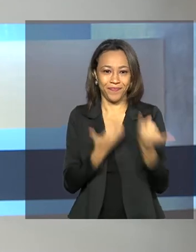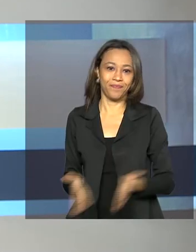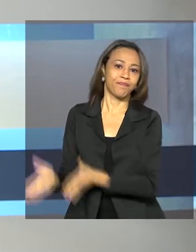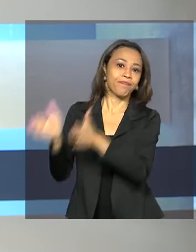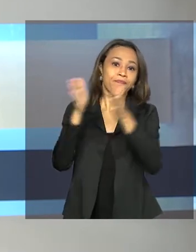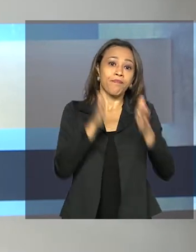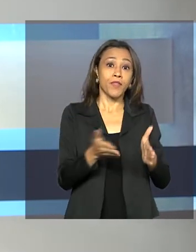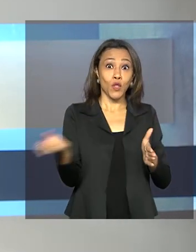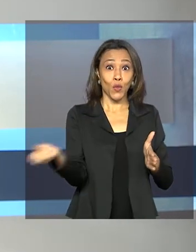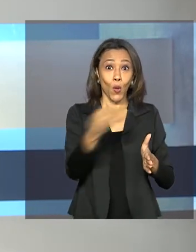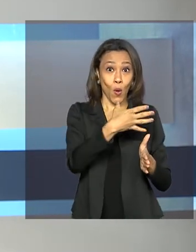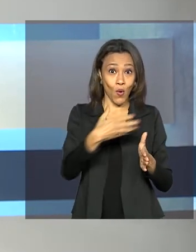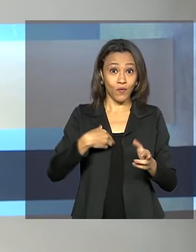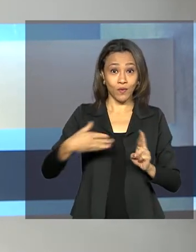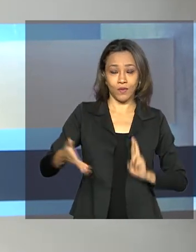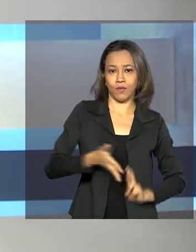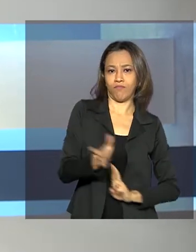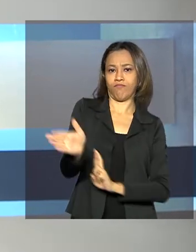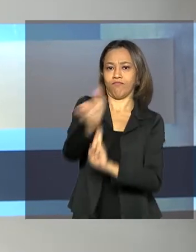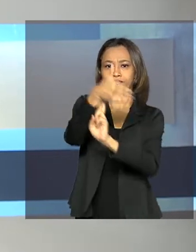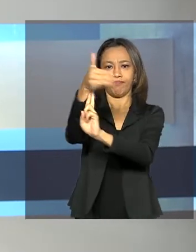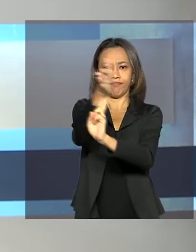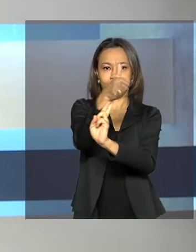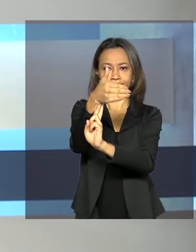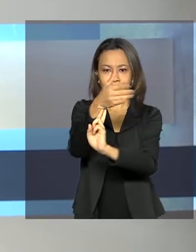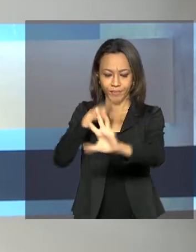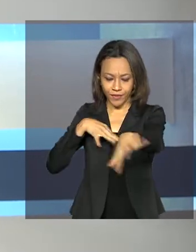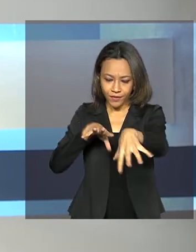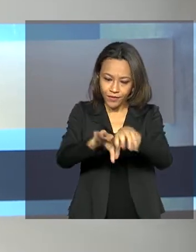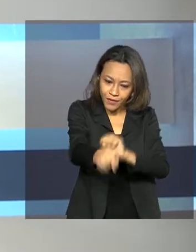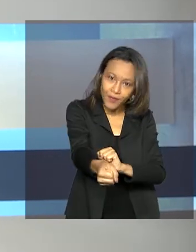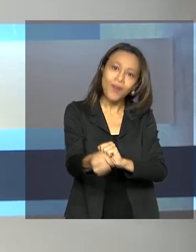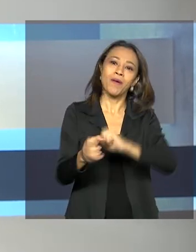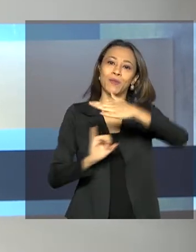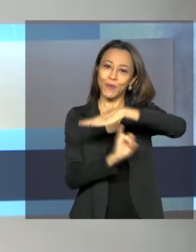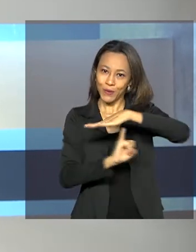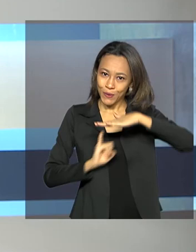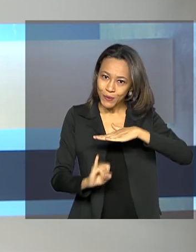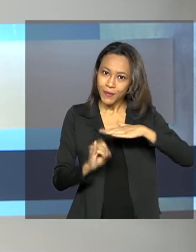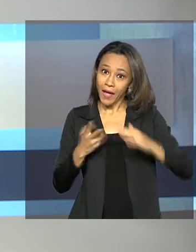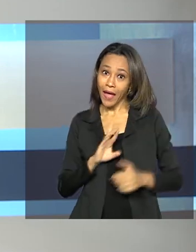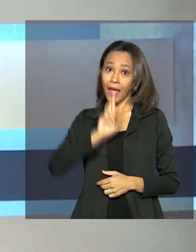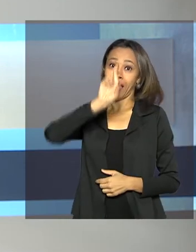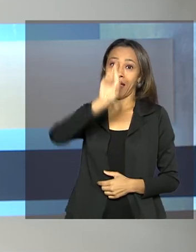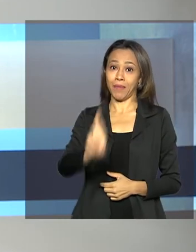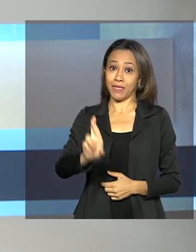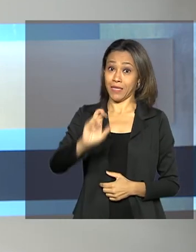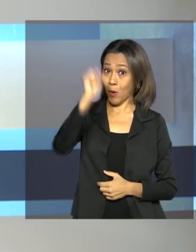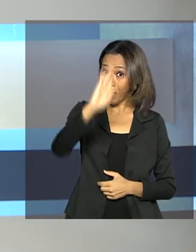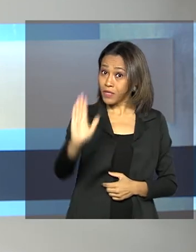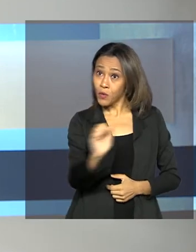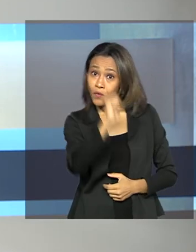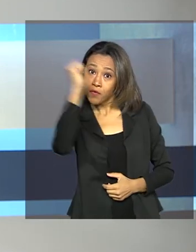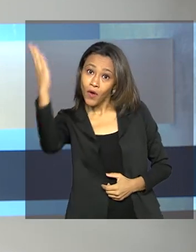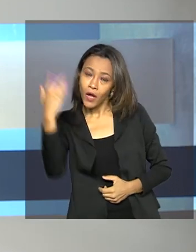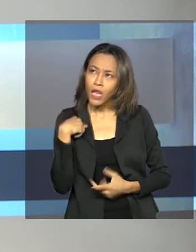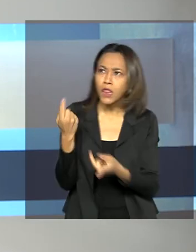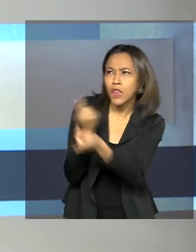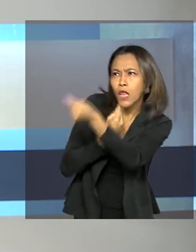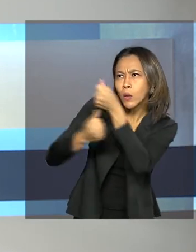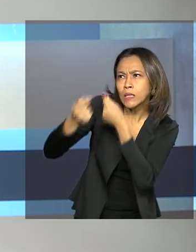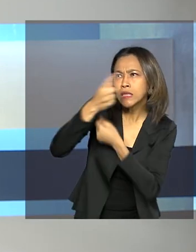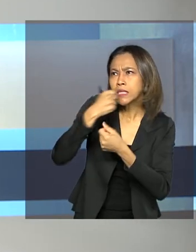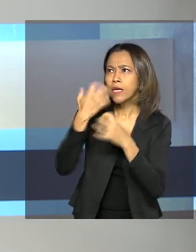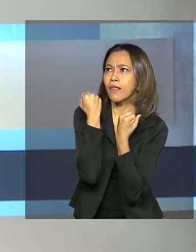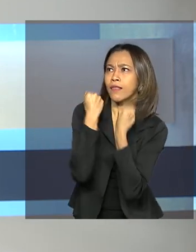Novos diplomatas brasileiros se formaram no Instituto Rio Branco. Além de representar o Brasil lá fora, o diplomata negocia e defende os